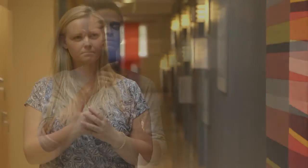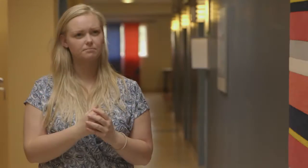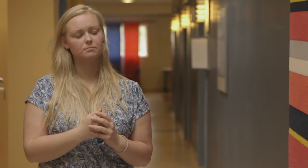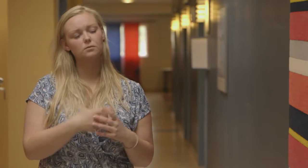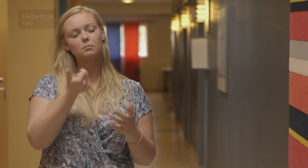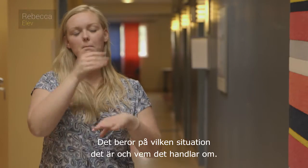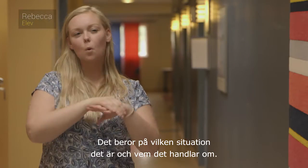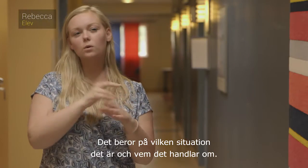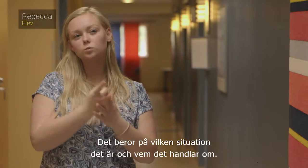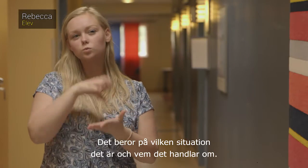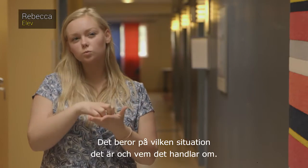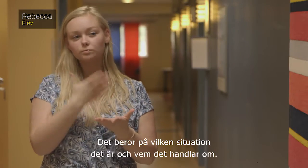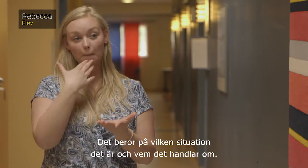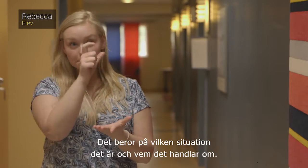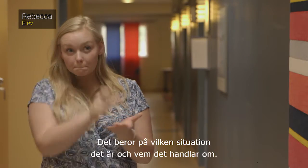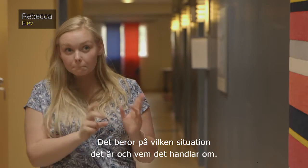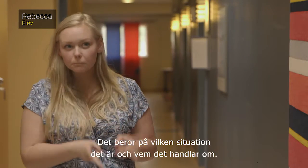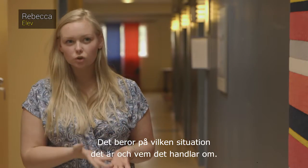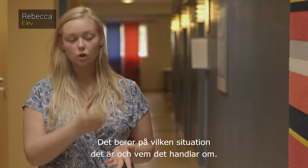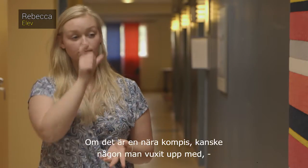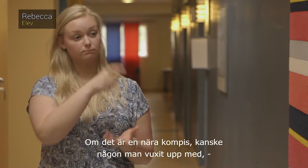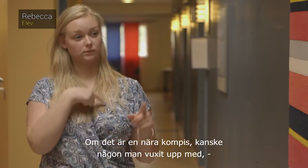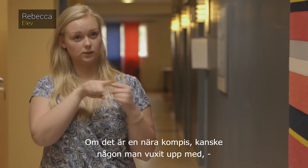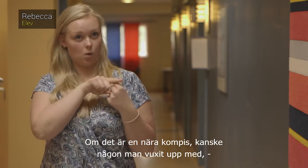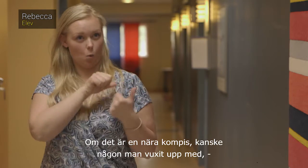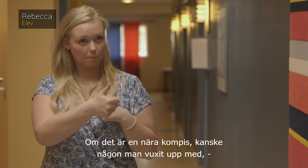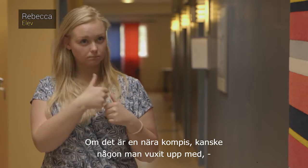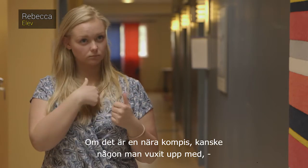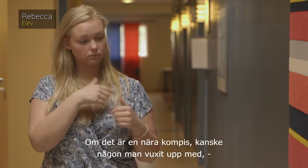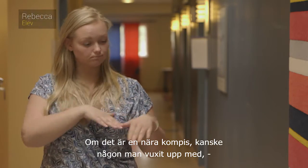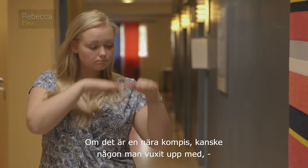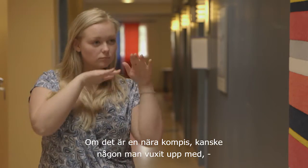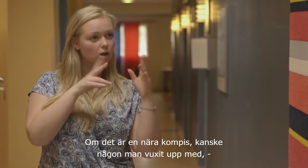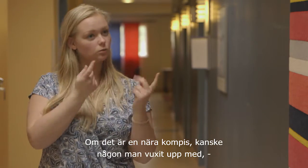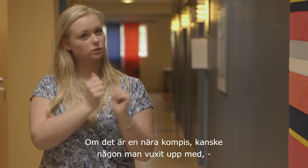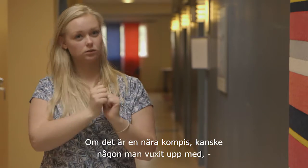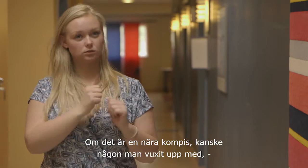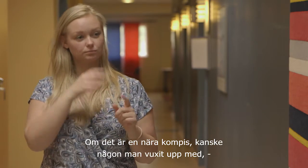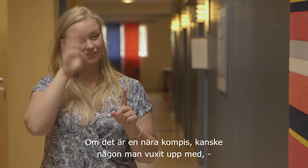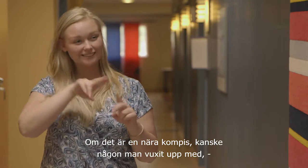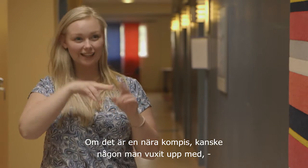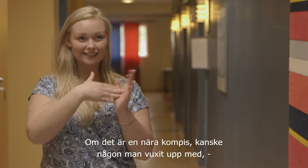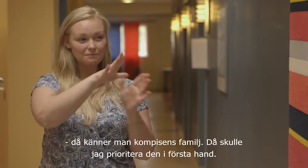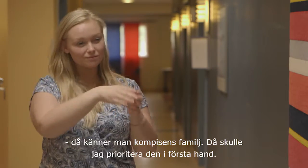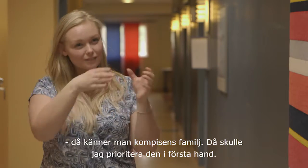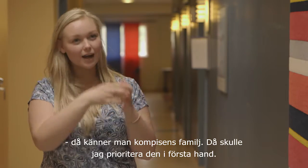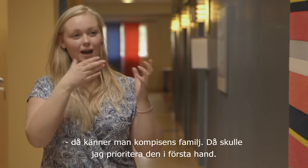Det beror på vilken situation det är och vem det handlar om. Om det är en nära kompis, kanske någon man växte upp med, då känner man dens familj.